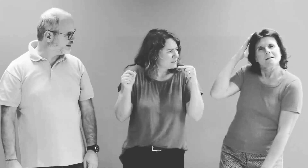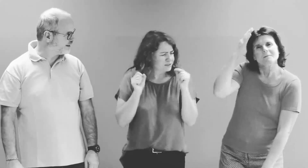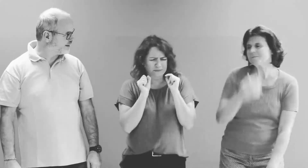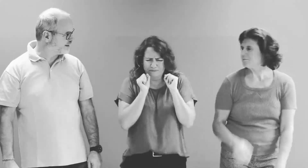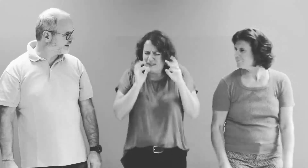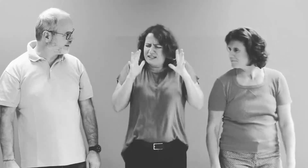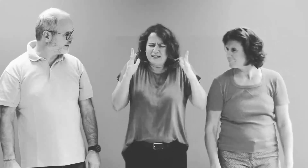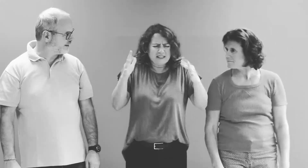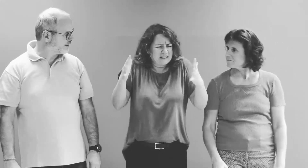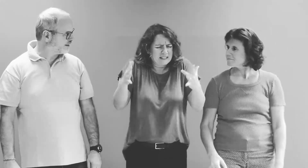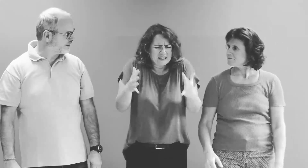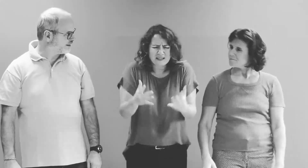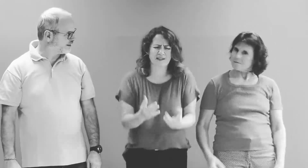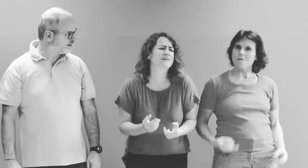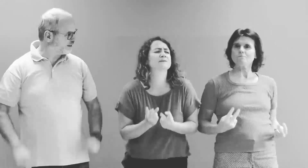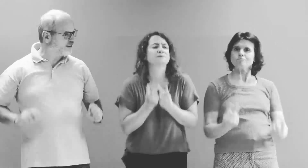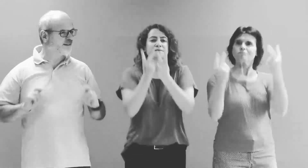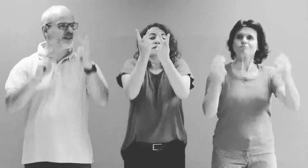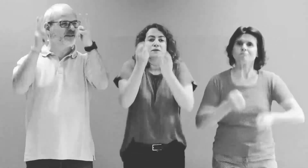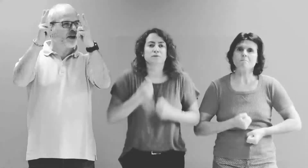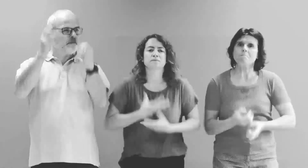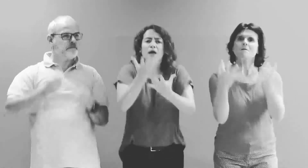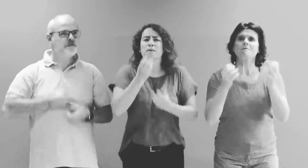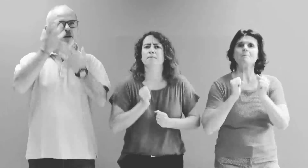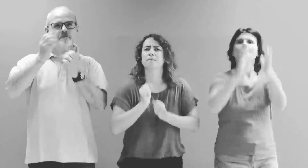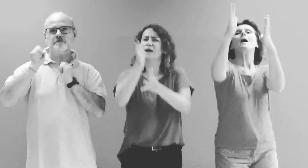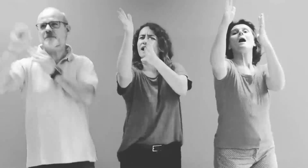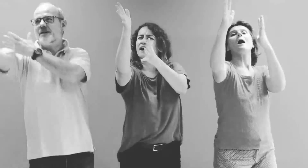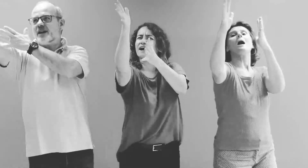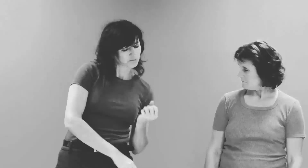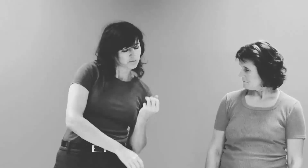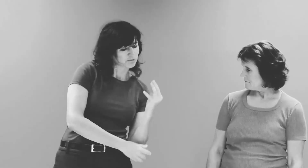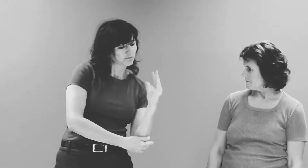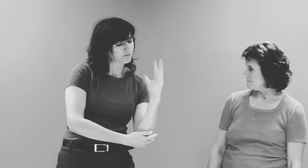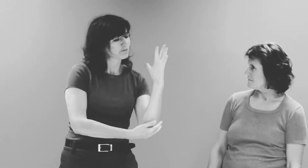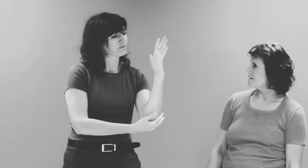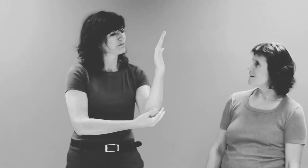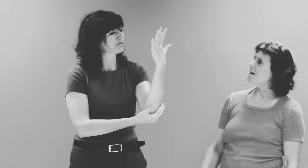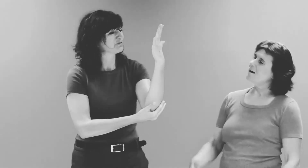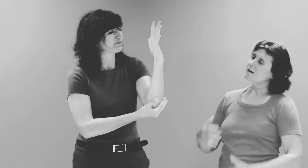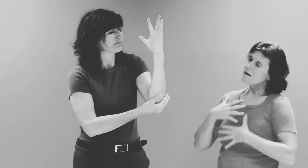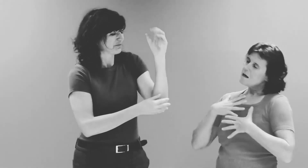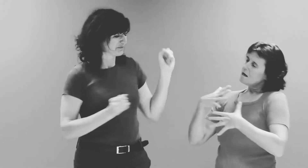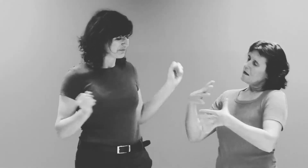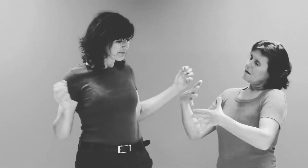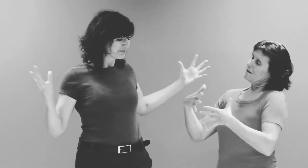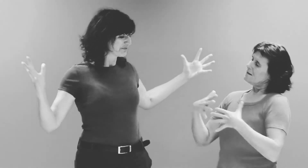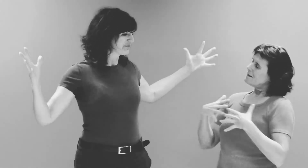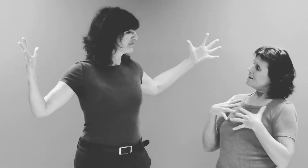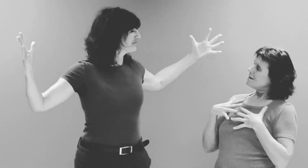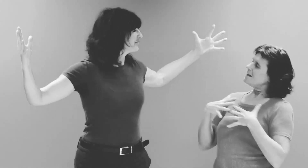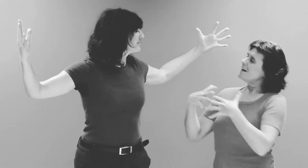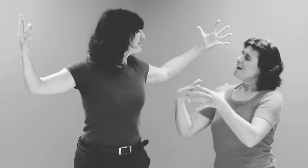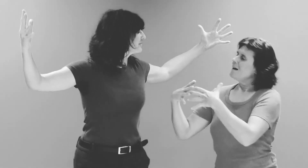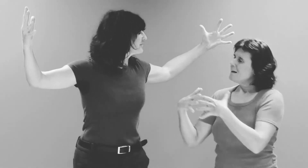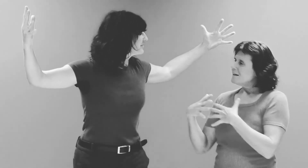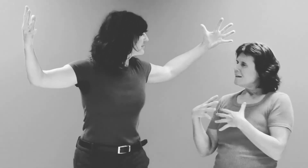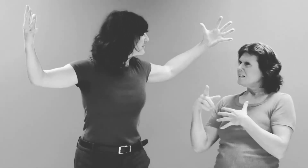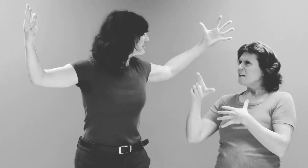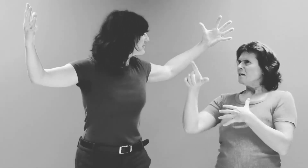mâle, du monde animal Crie le bien fort, use tes cordes vocales Assieds-toi, près d'un vieux chêne, et